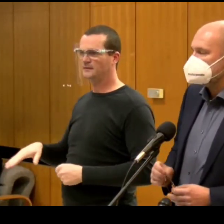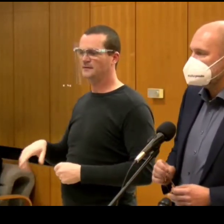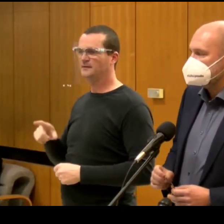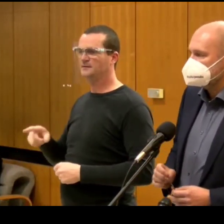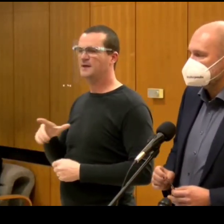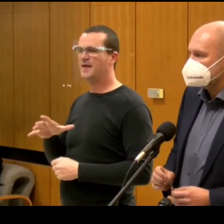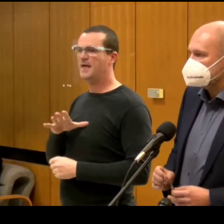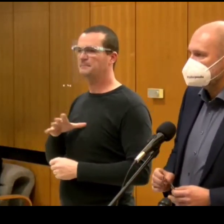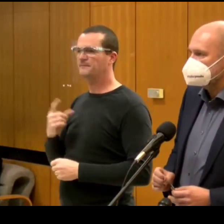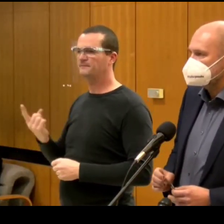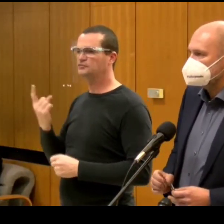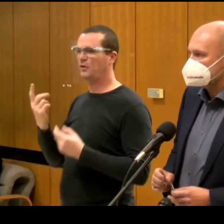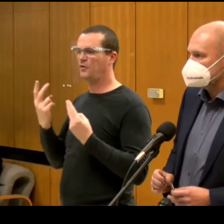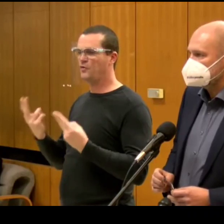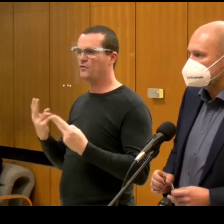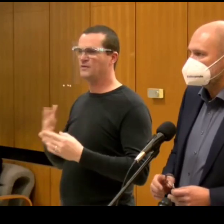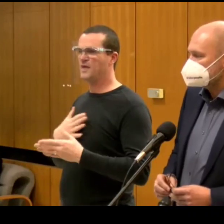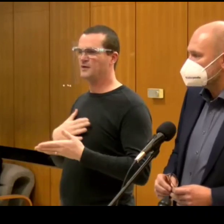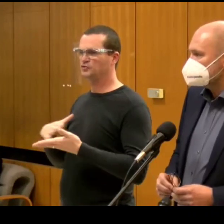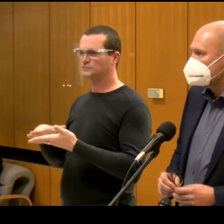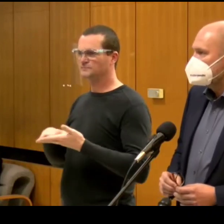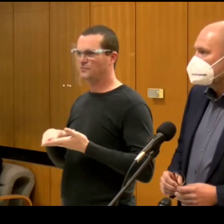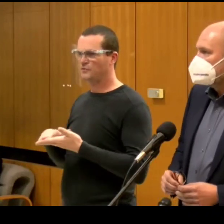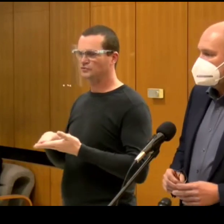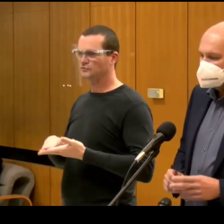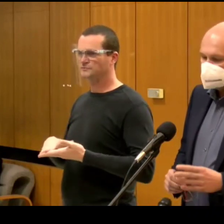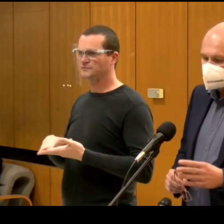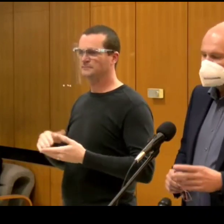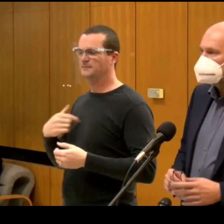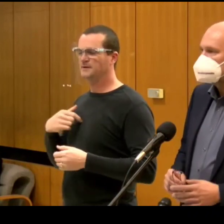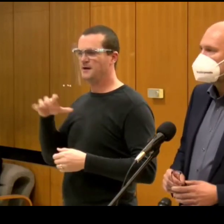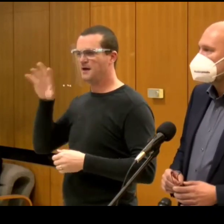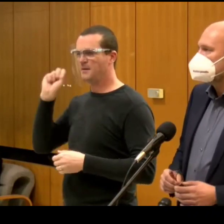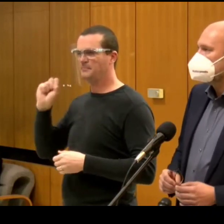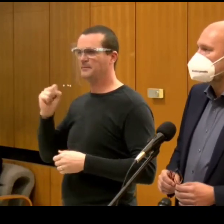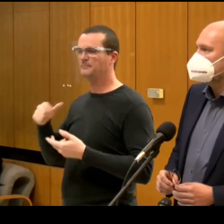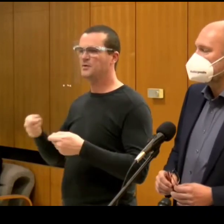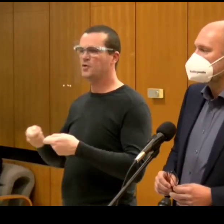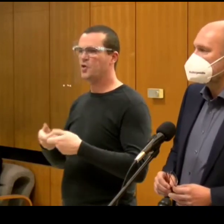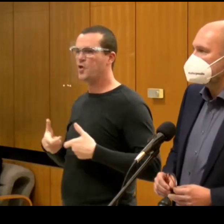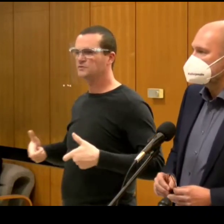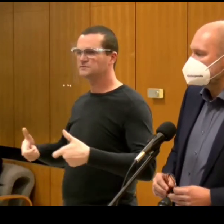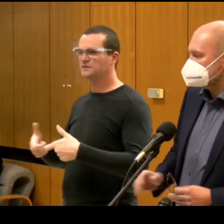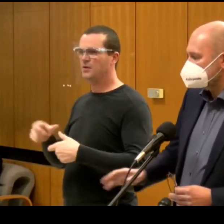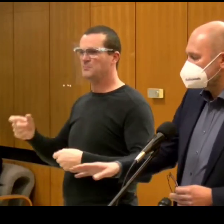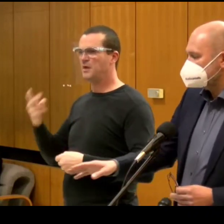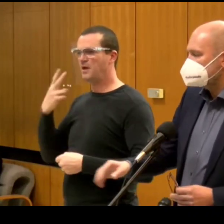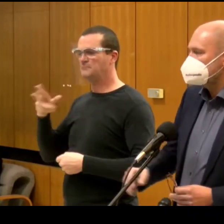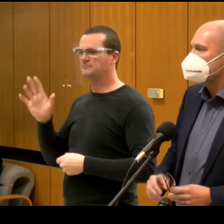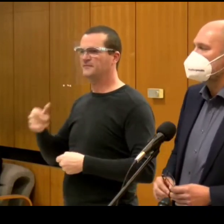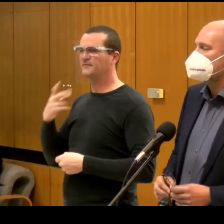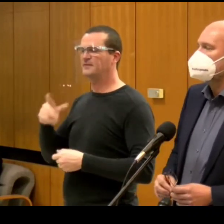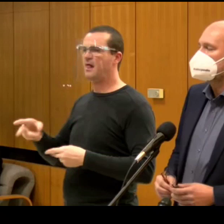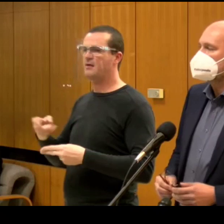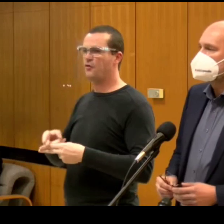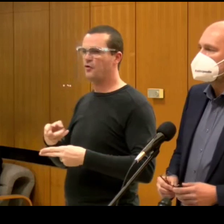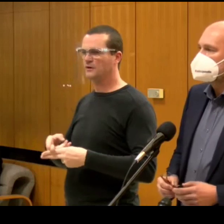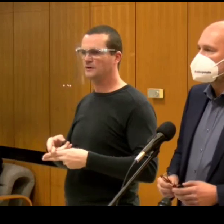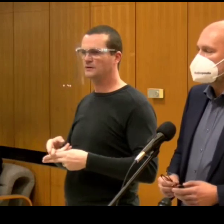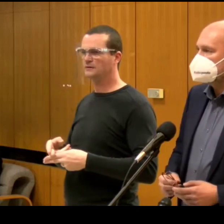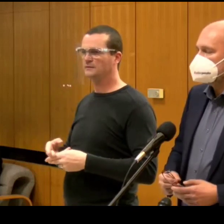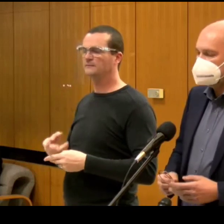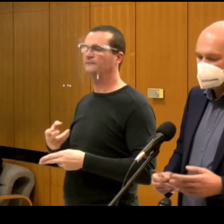extrémne vysoká hodnota v našej spoločnosti. Ja rozumiem tomu, že konzílium na to nehladí, že oni vidia len infikovaných.